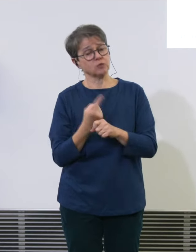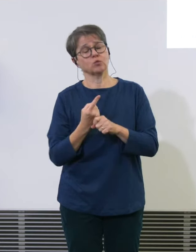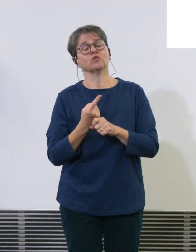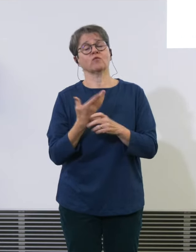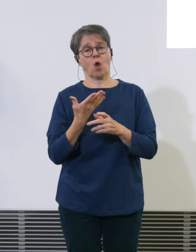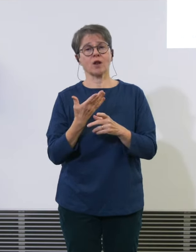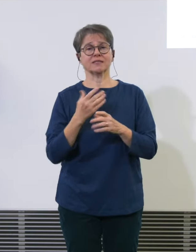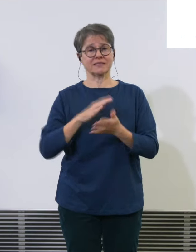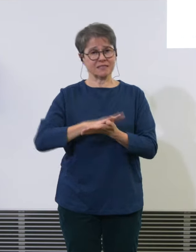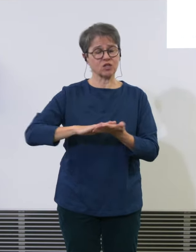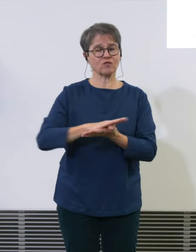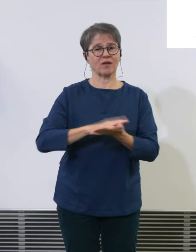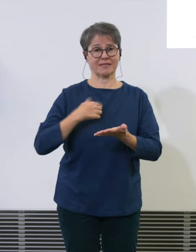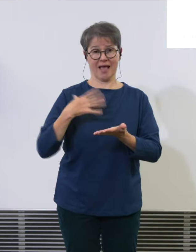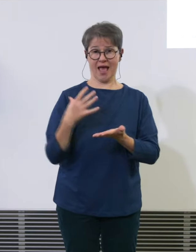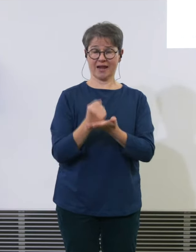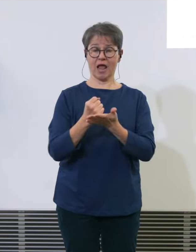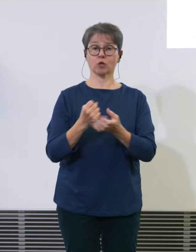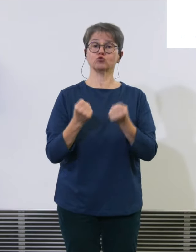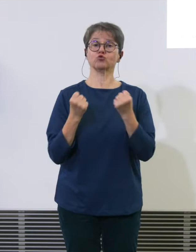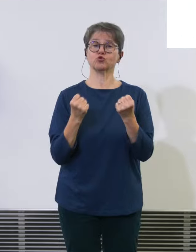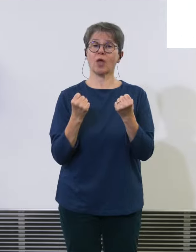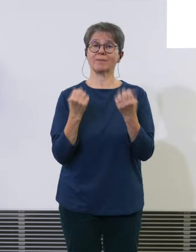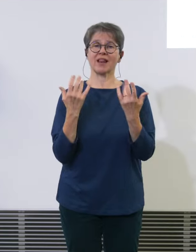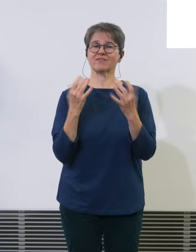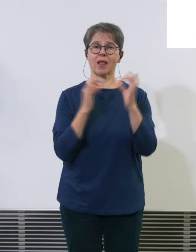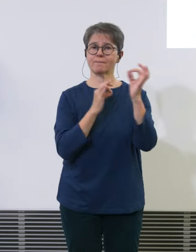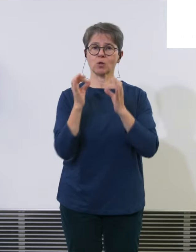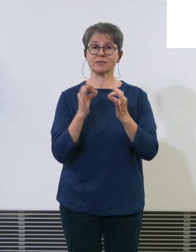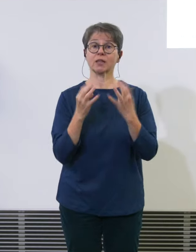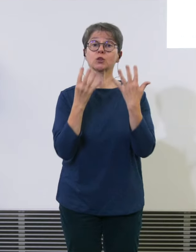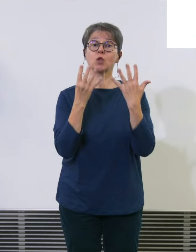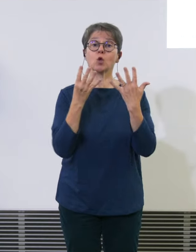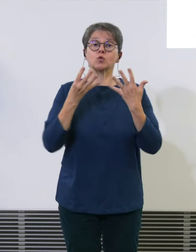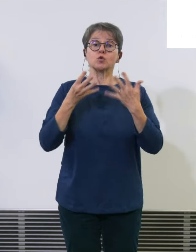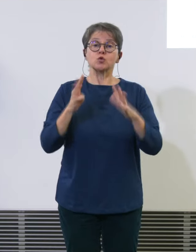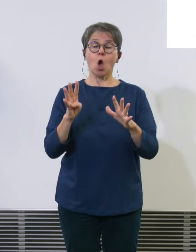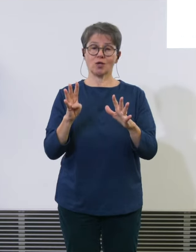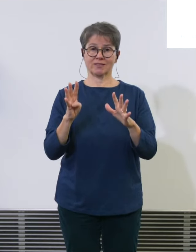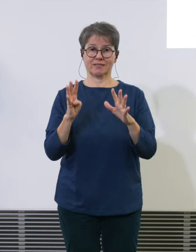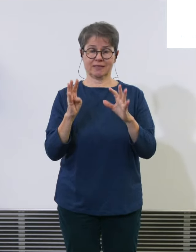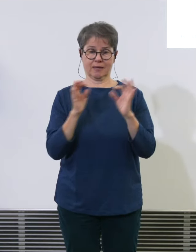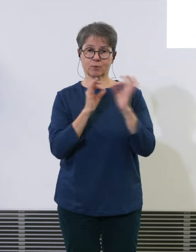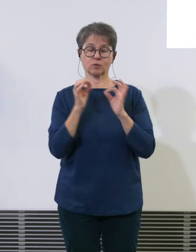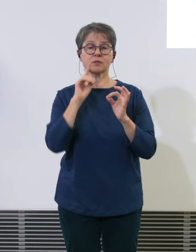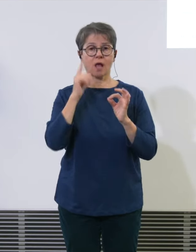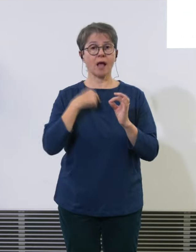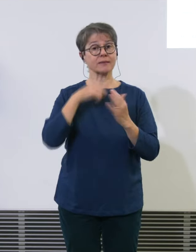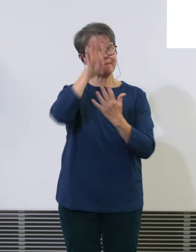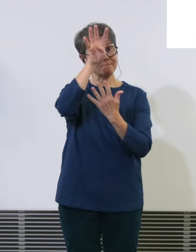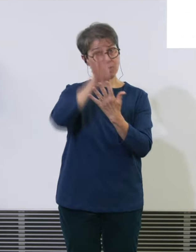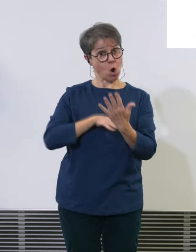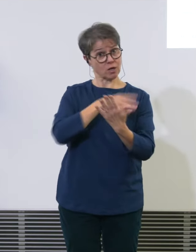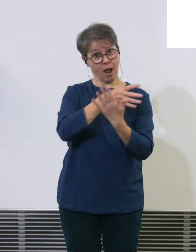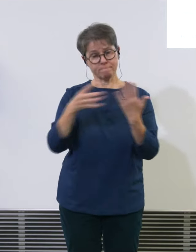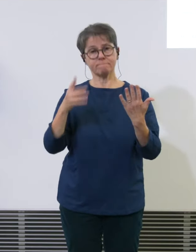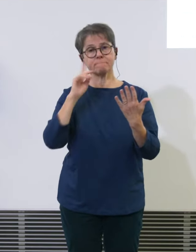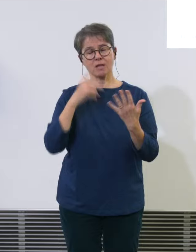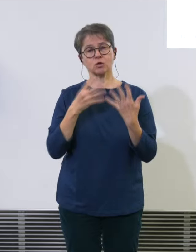Stabilität erreicht haben das heisst wir haben 99% von unserem Flugprogramm durchführen zu der Pünktlichkeit sage ich nachher noch gerade